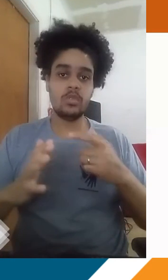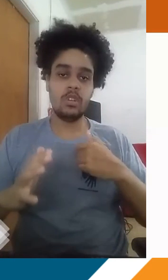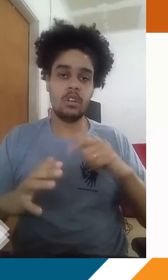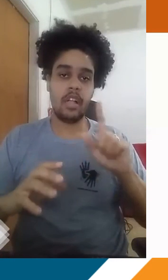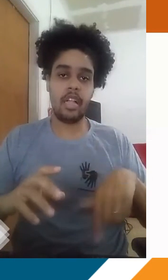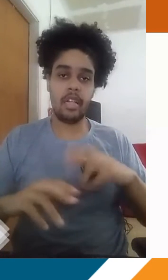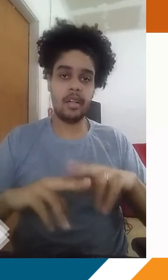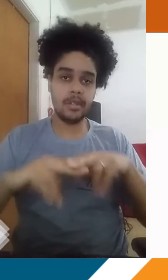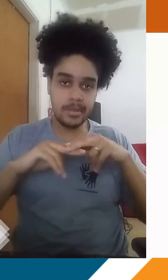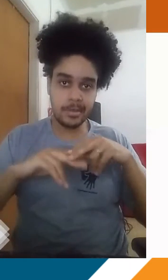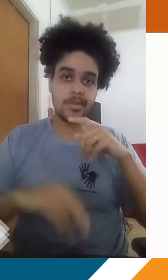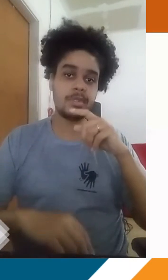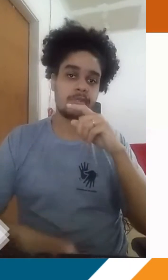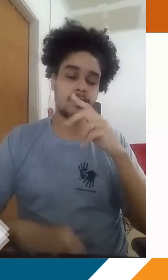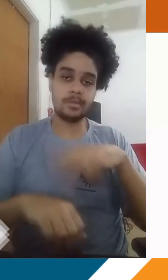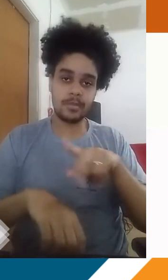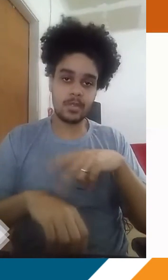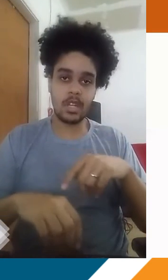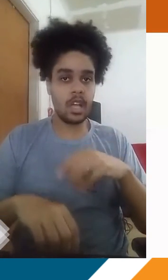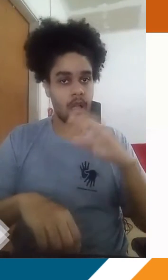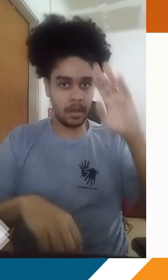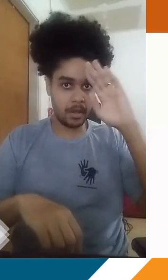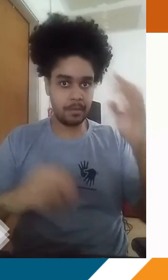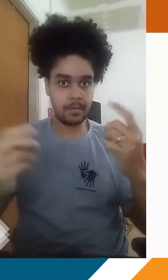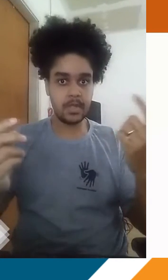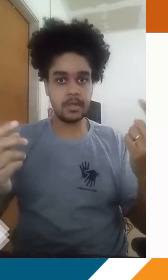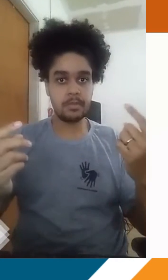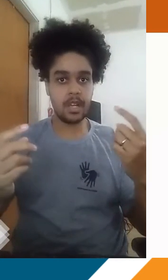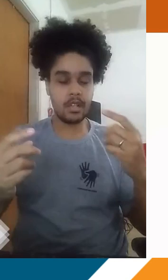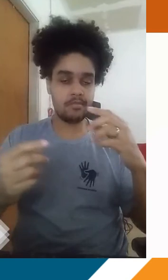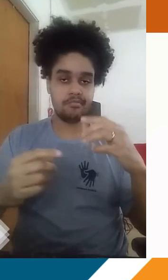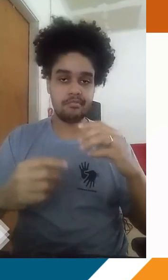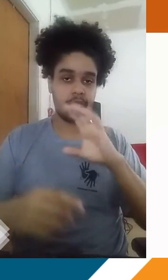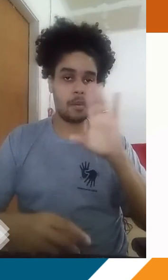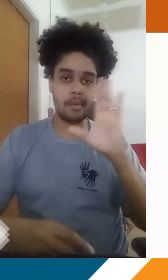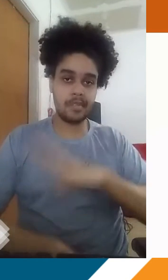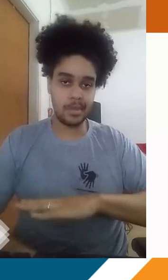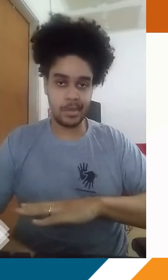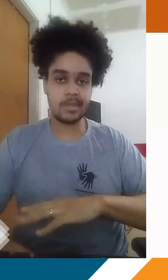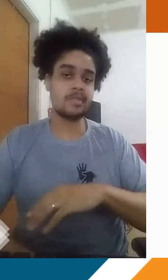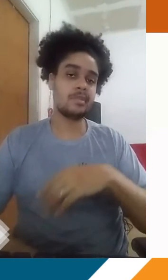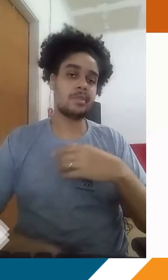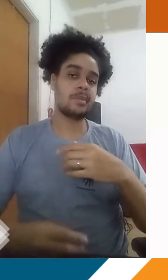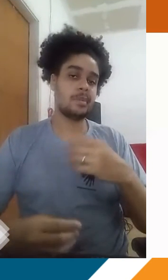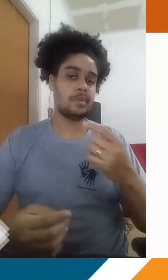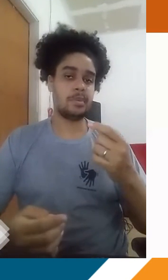aí são alguns fatores que vão fazer com que esse país seja um dos principais vilões, assim, do que a gente chama de aquecimento global, tá?